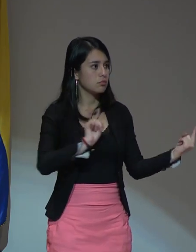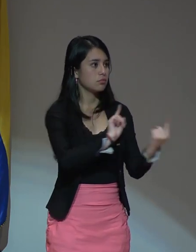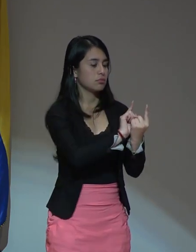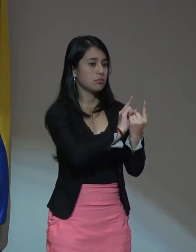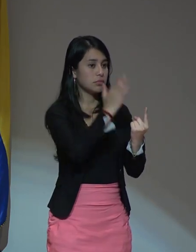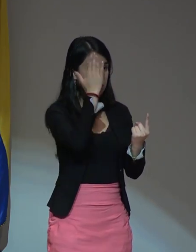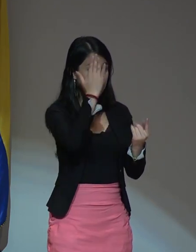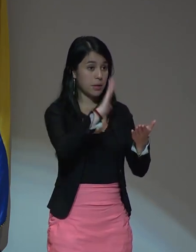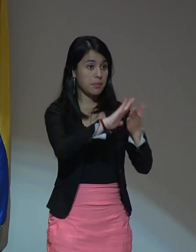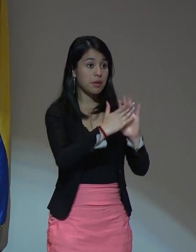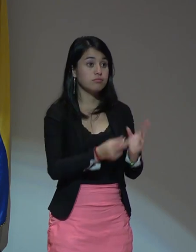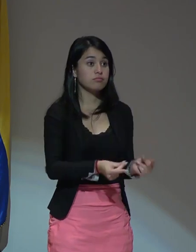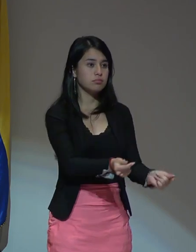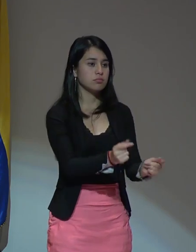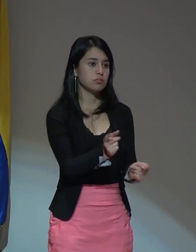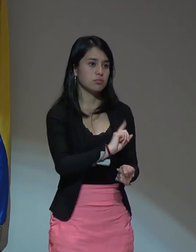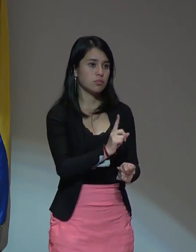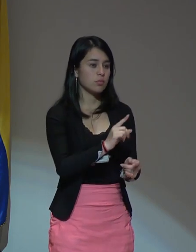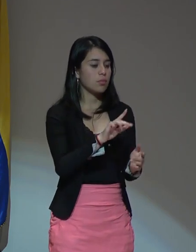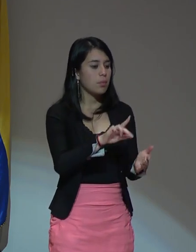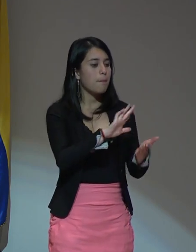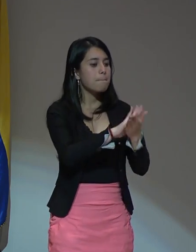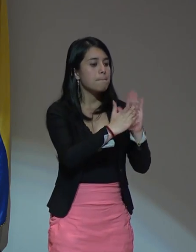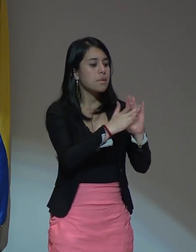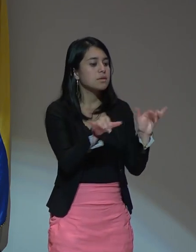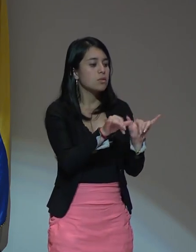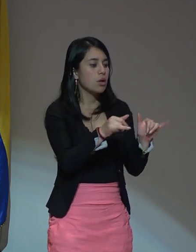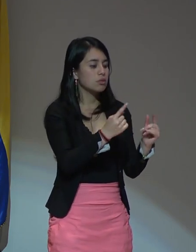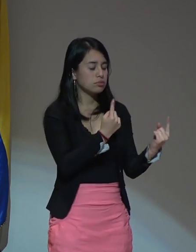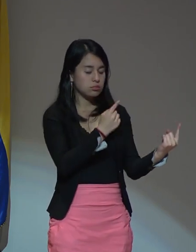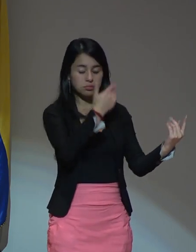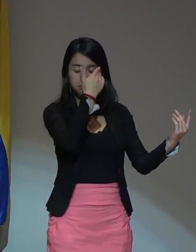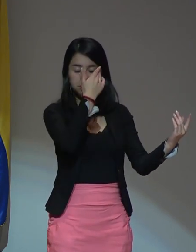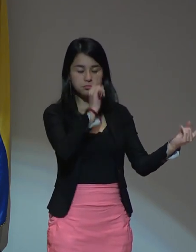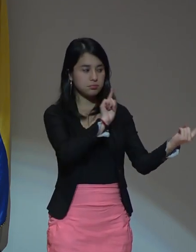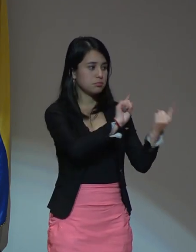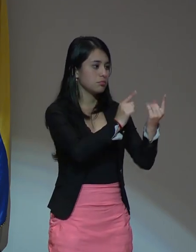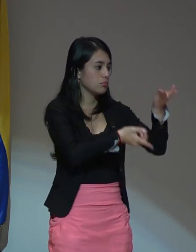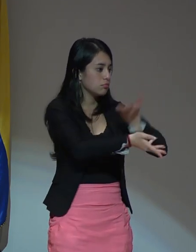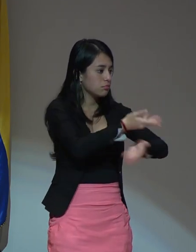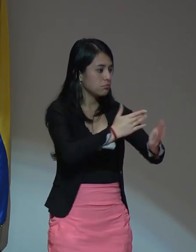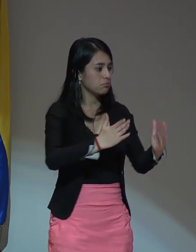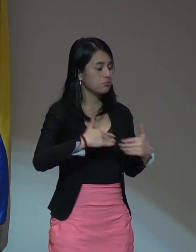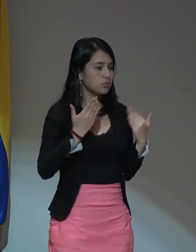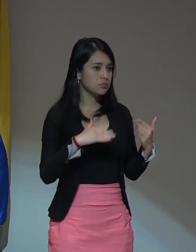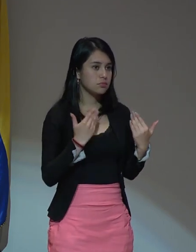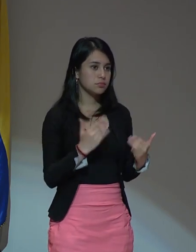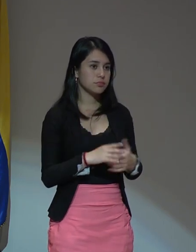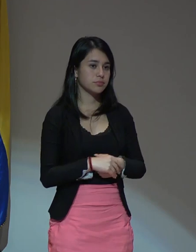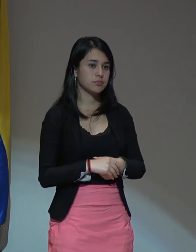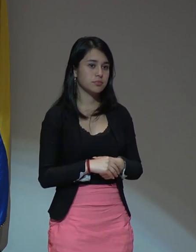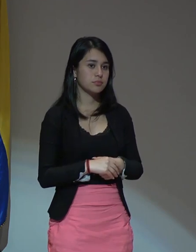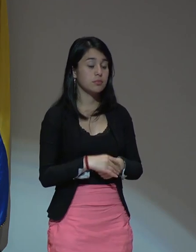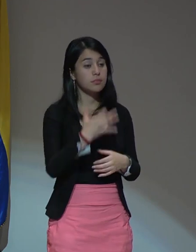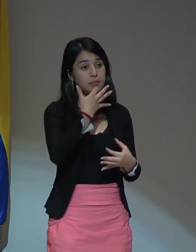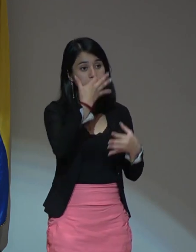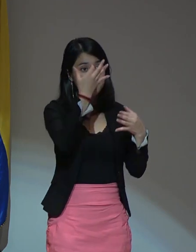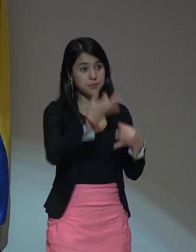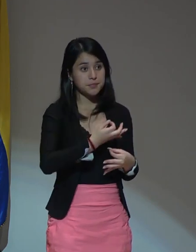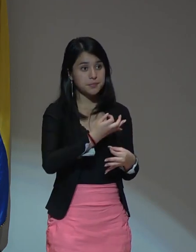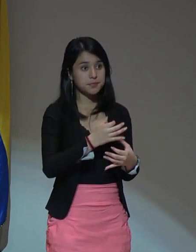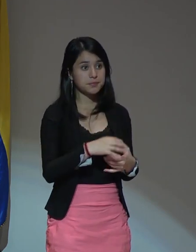sino es de querer convivir en alegría y realmente